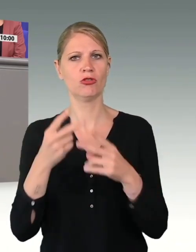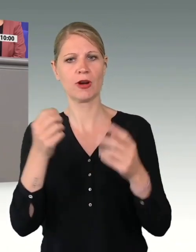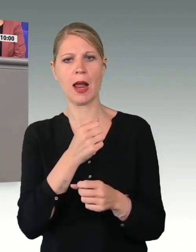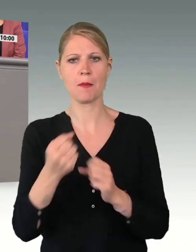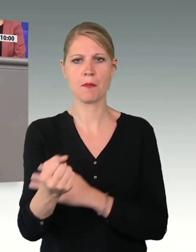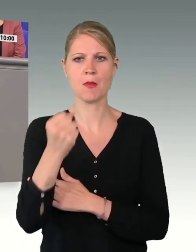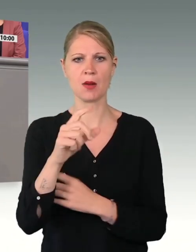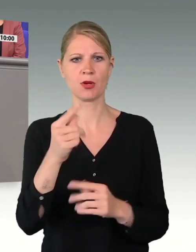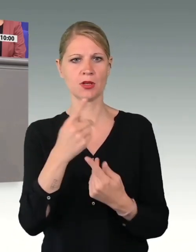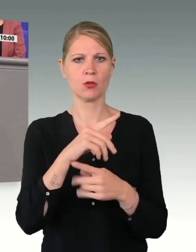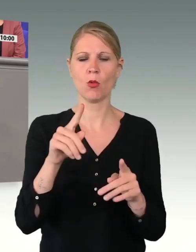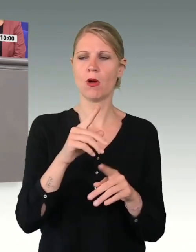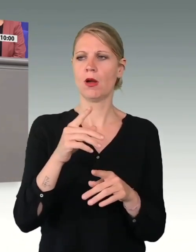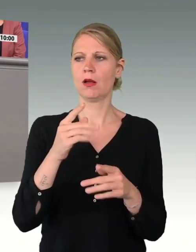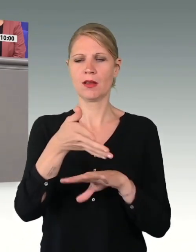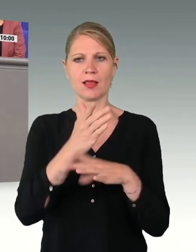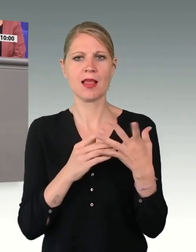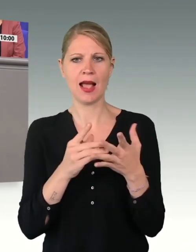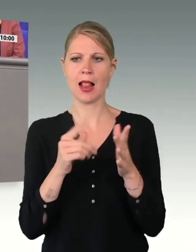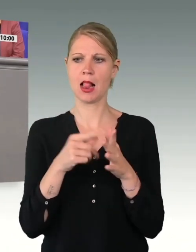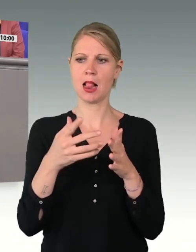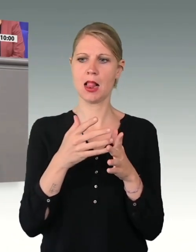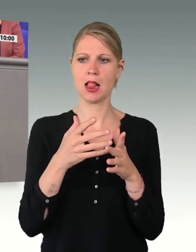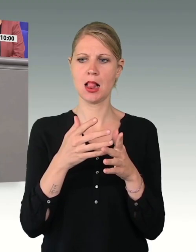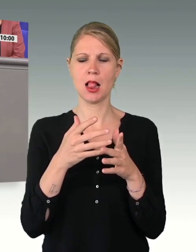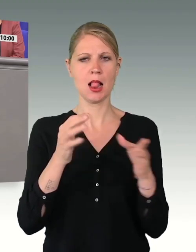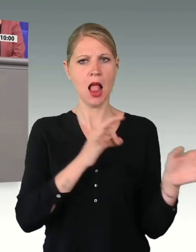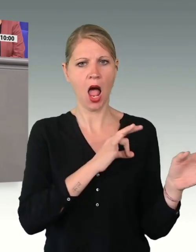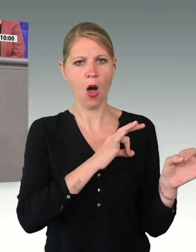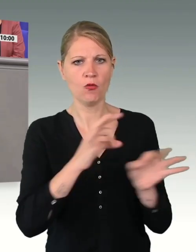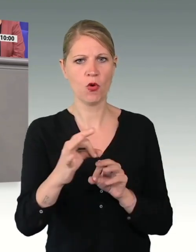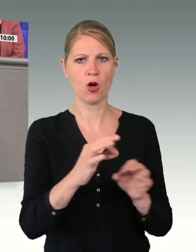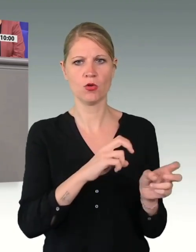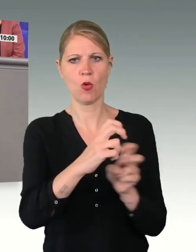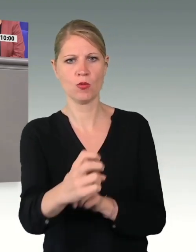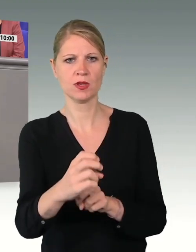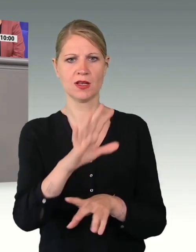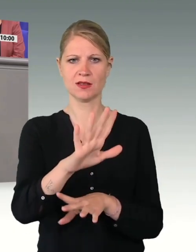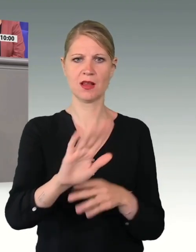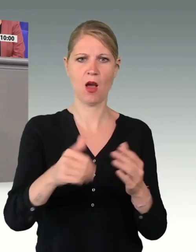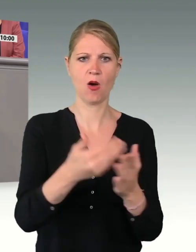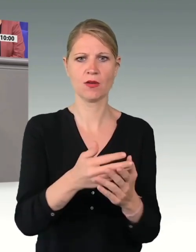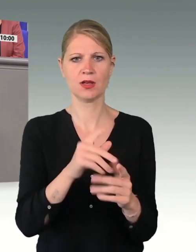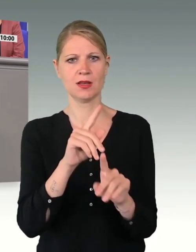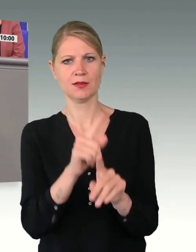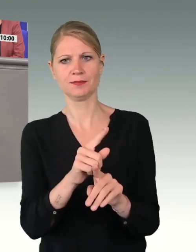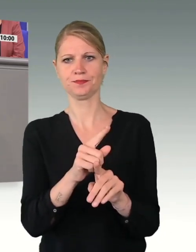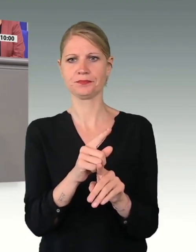Stück verfassungsrechtlicher Wirklichkeit neben der Exekutive, weil sie nach völlig anderen Grundsätzen aufgebaut ist als die zivile Verwaltung.